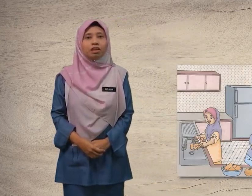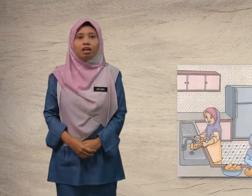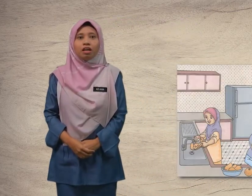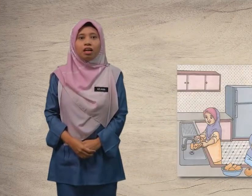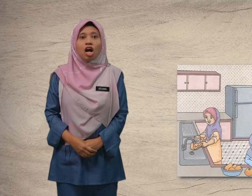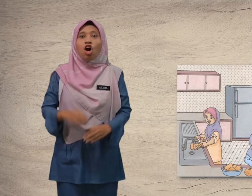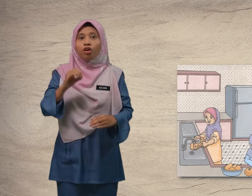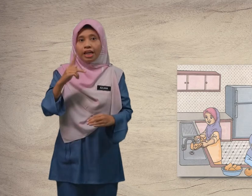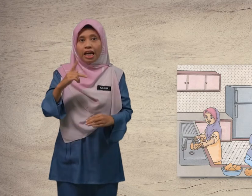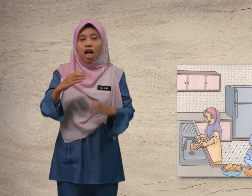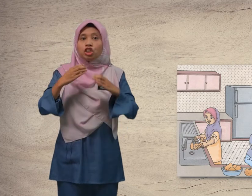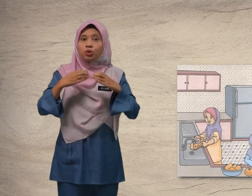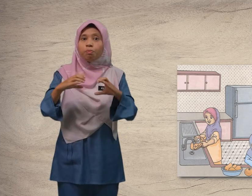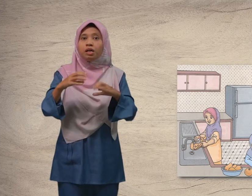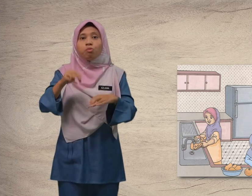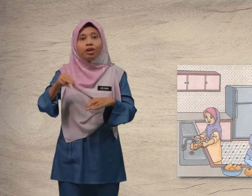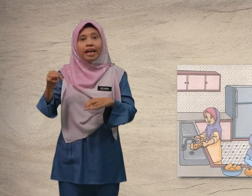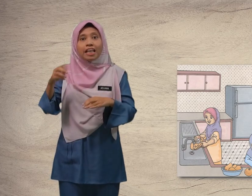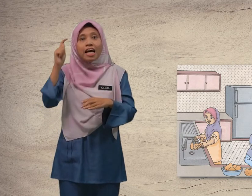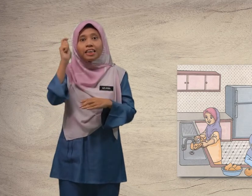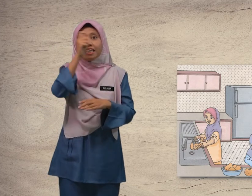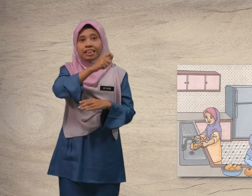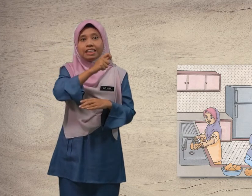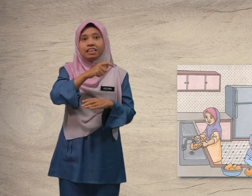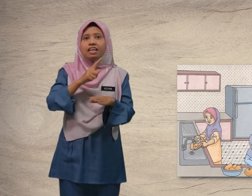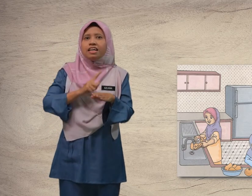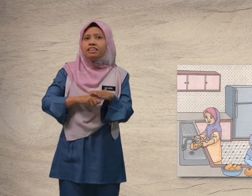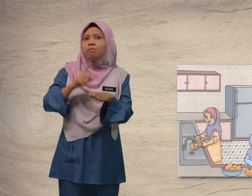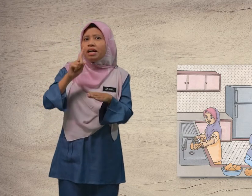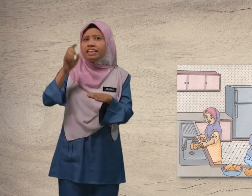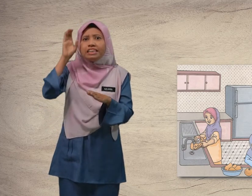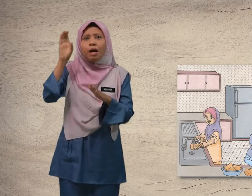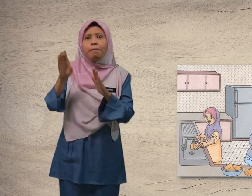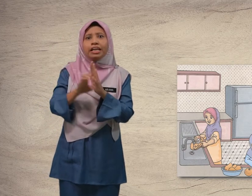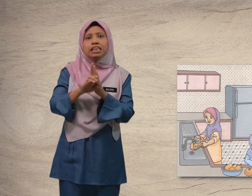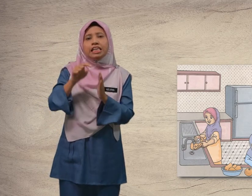Okey, cuba murid teka di mana gambar ini?